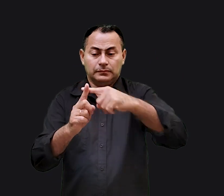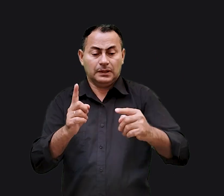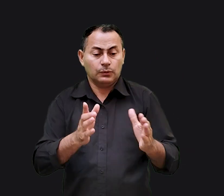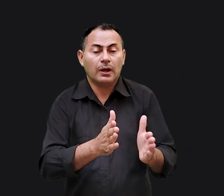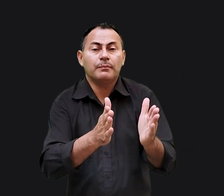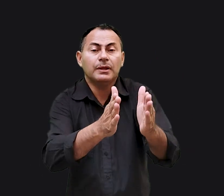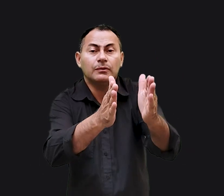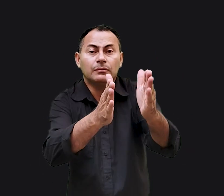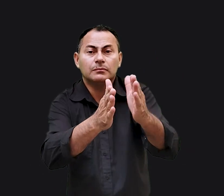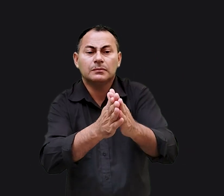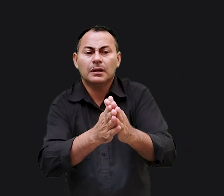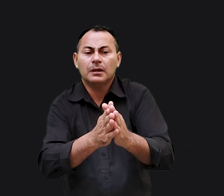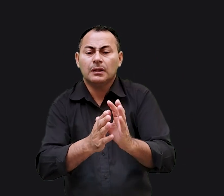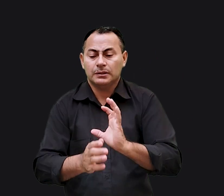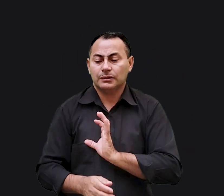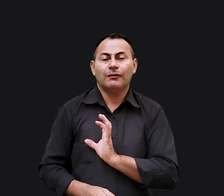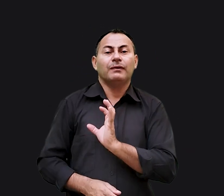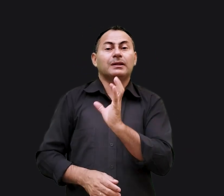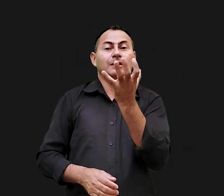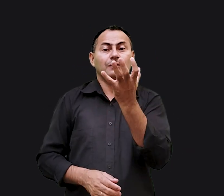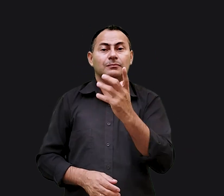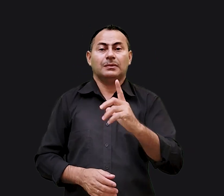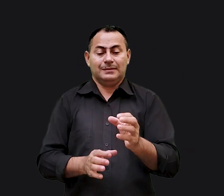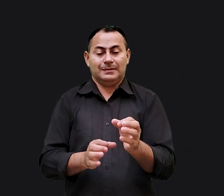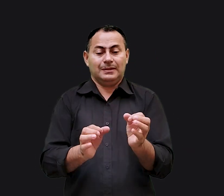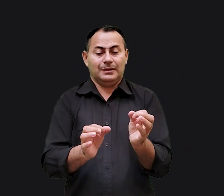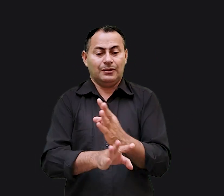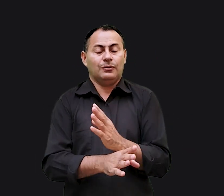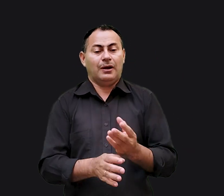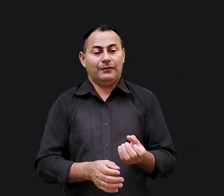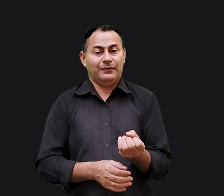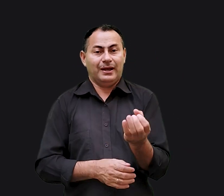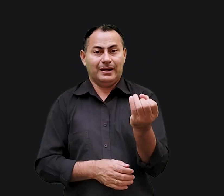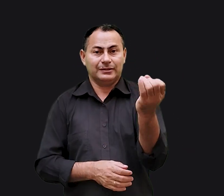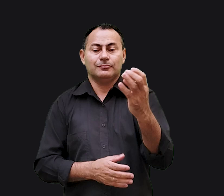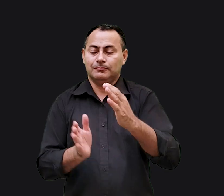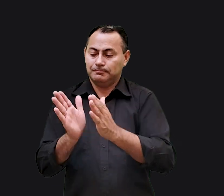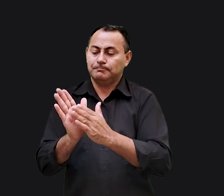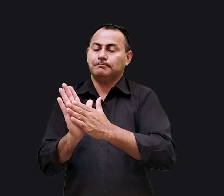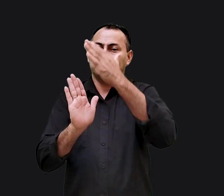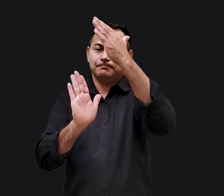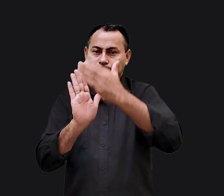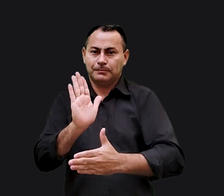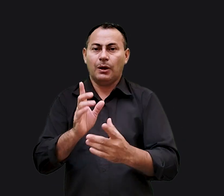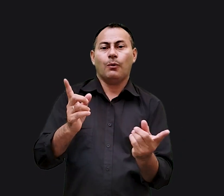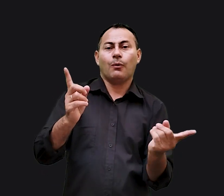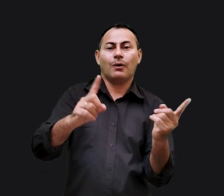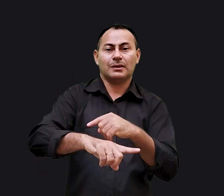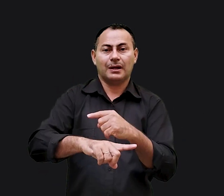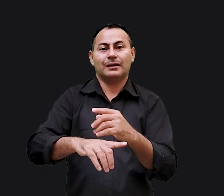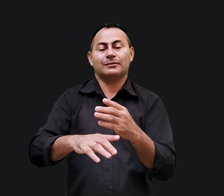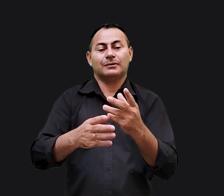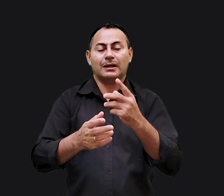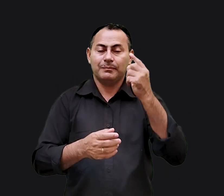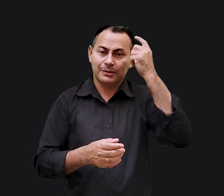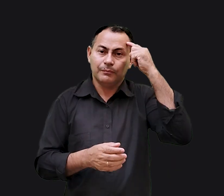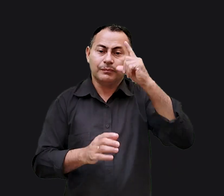Na metade do caminho, ele se converteu e terminou sua jornada, provando exatamente o contrário.